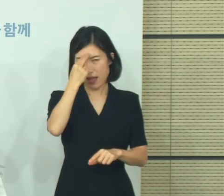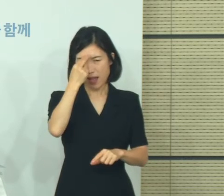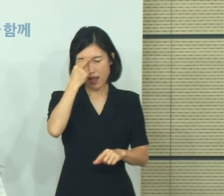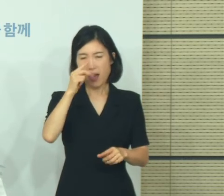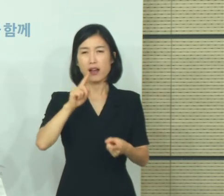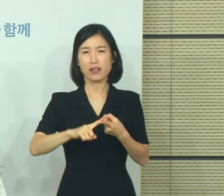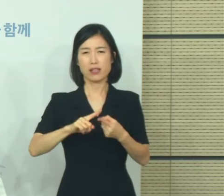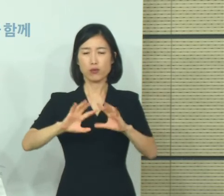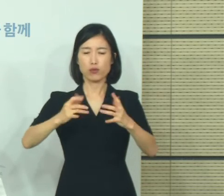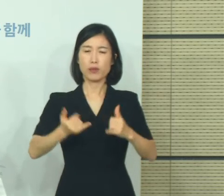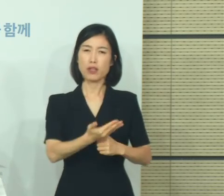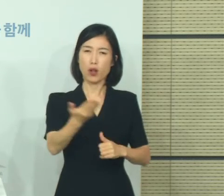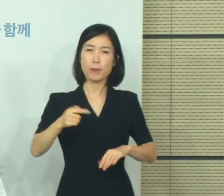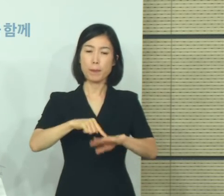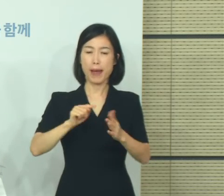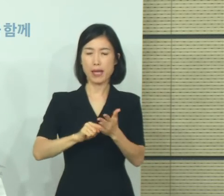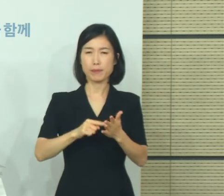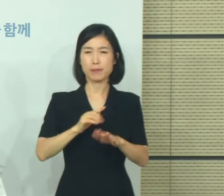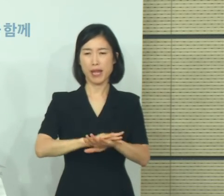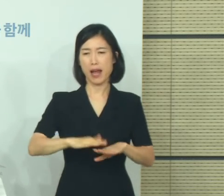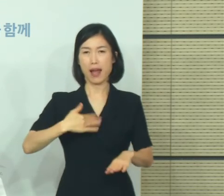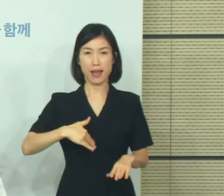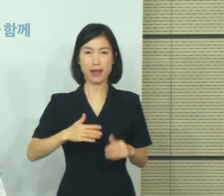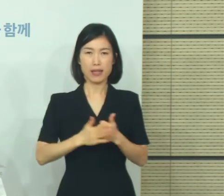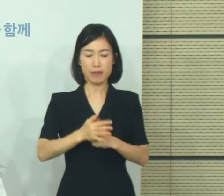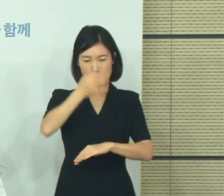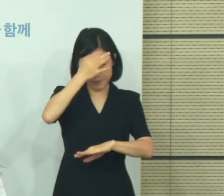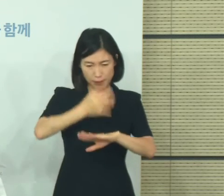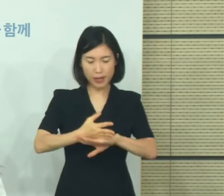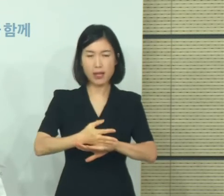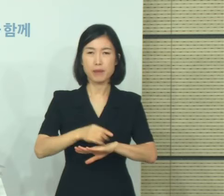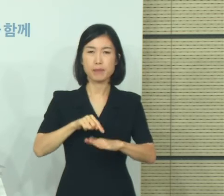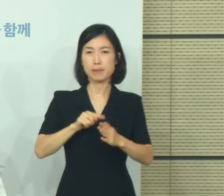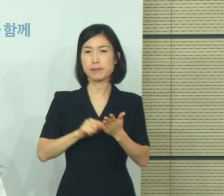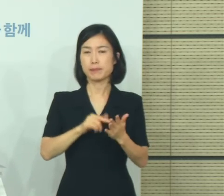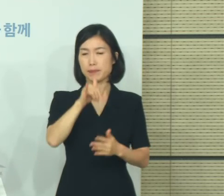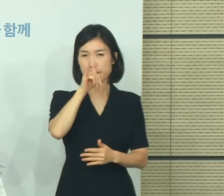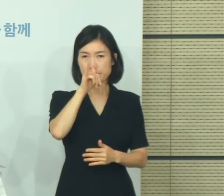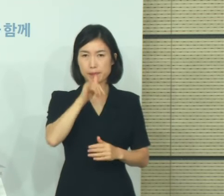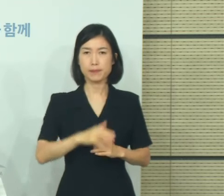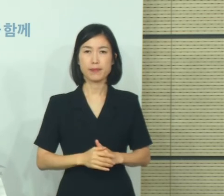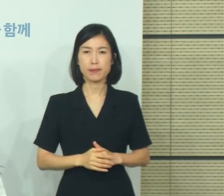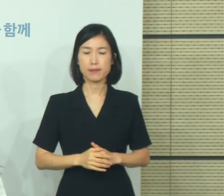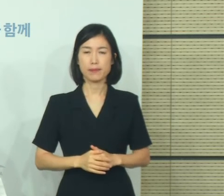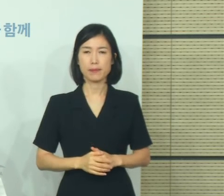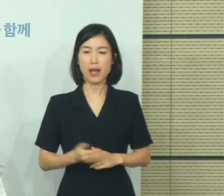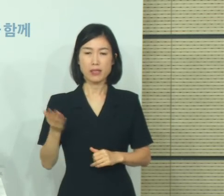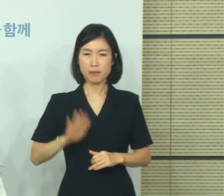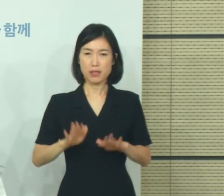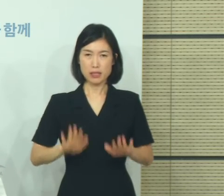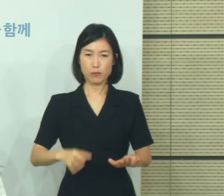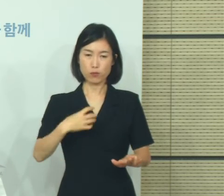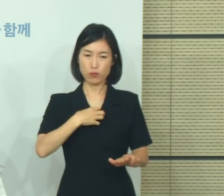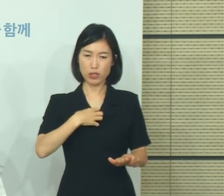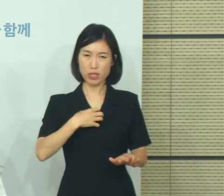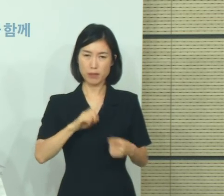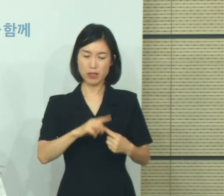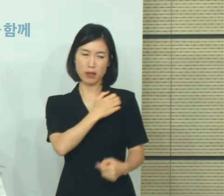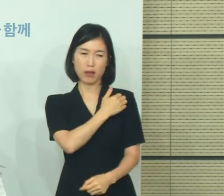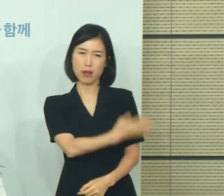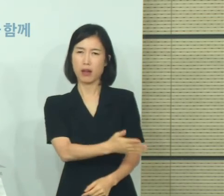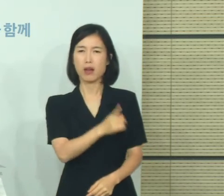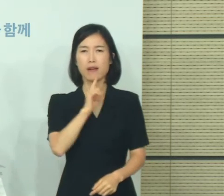여러분들의 마음을 이해하며 송구스럽게 생각합니다. 하지만 지금의 위기는 그냥 지나갈 수는 없습니다.